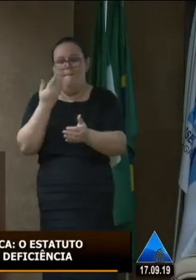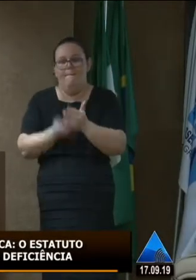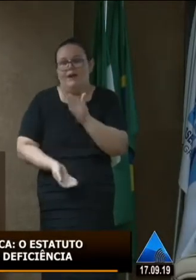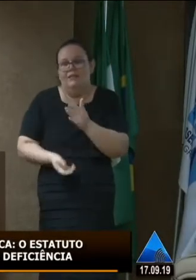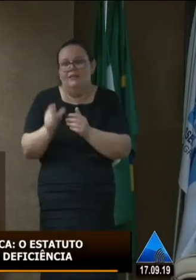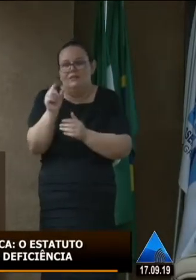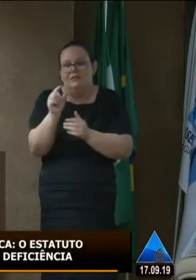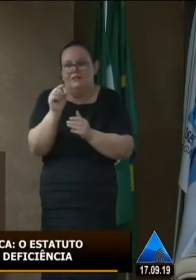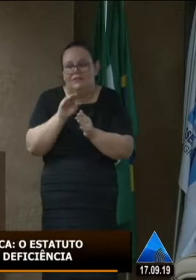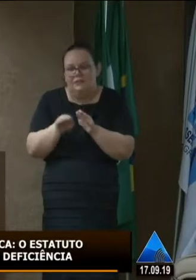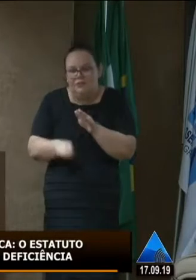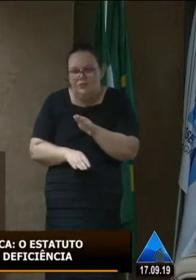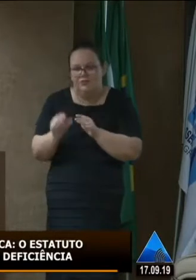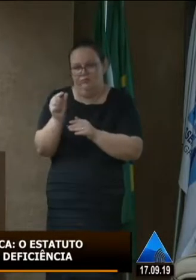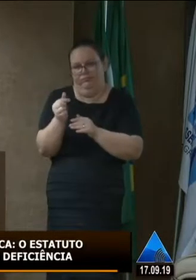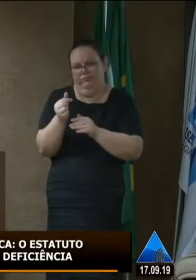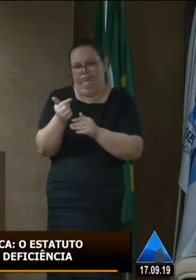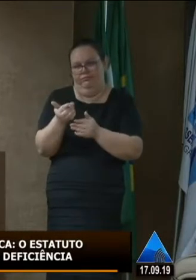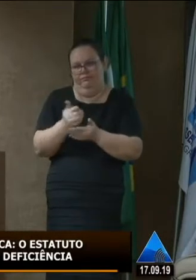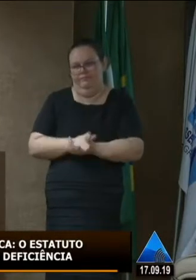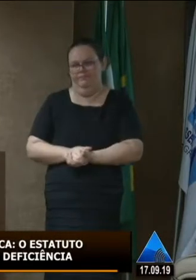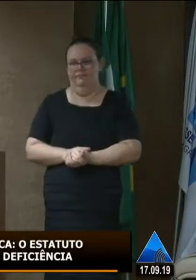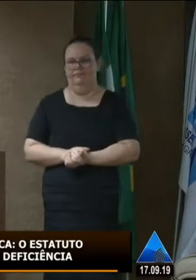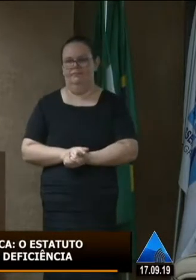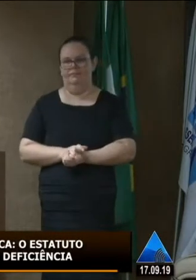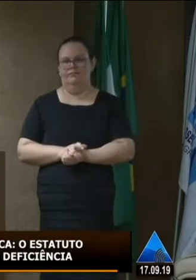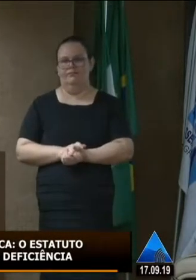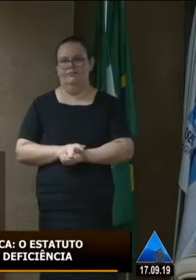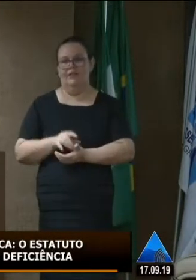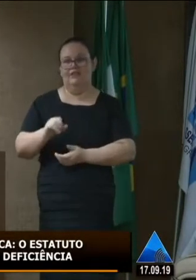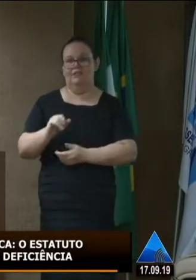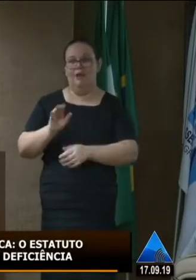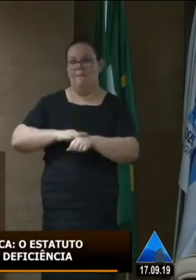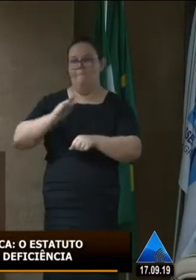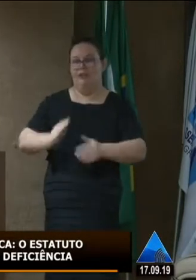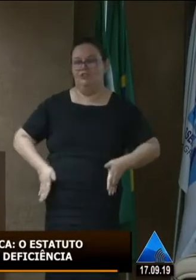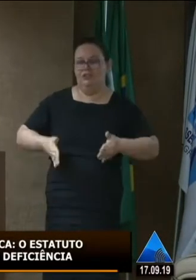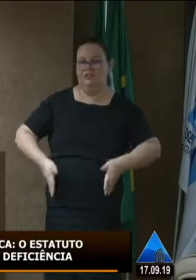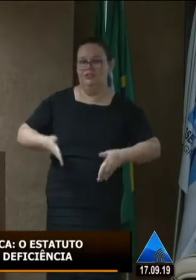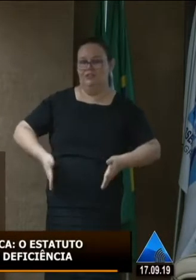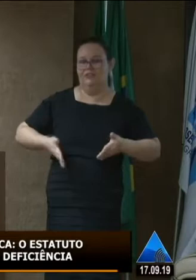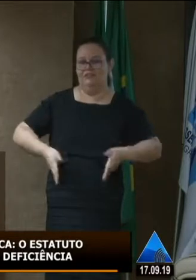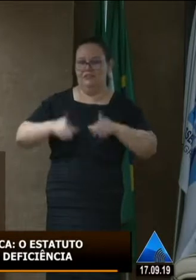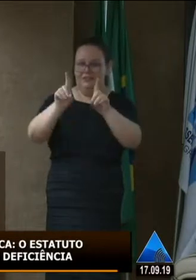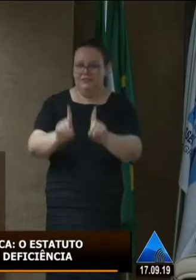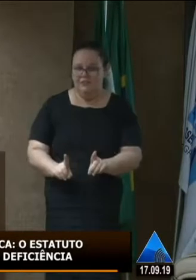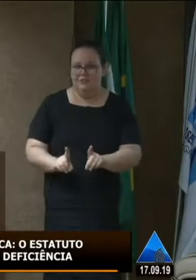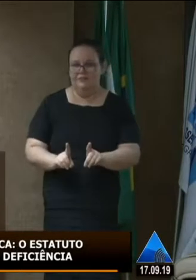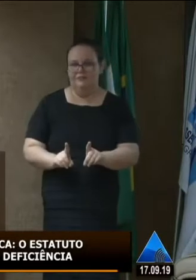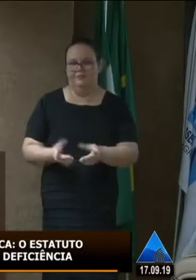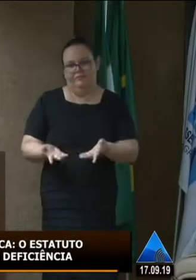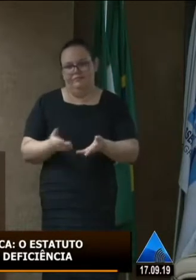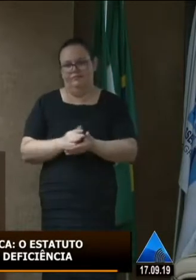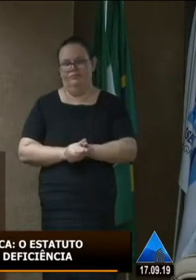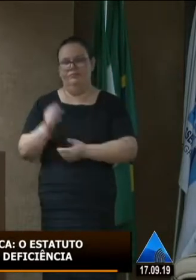desconto dele tem lógica isso se ele ficou mais deficiente não tem lógica aí